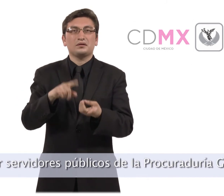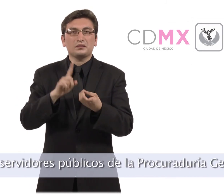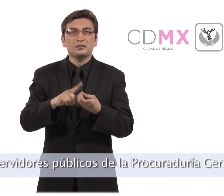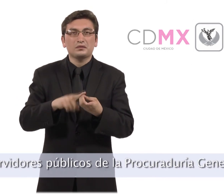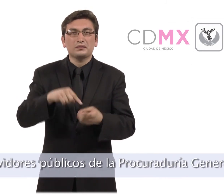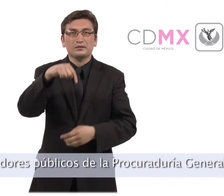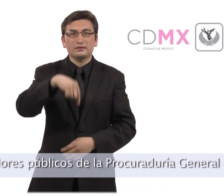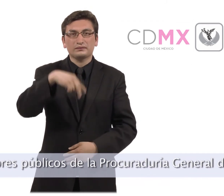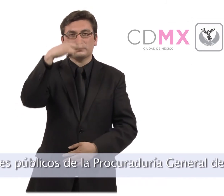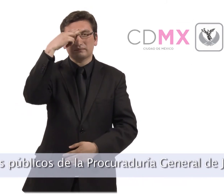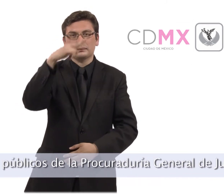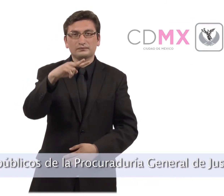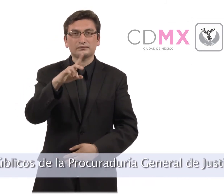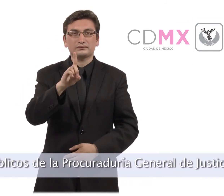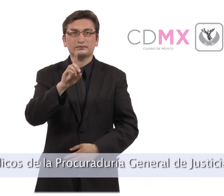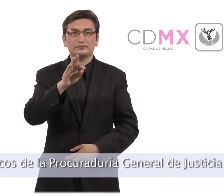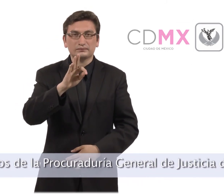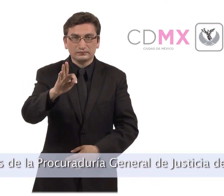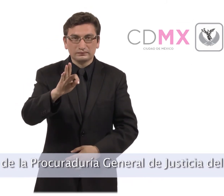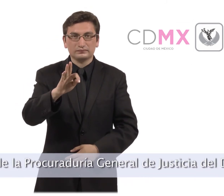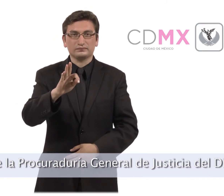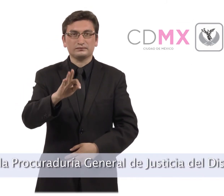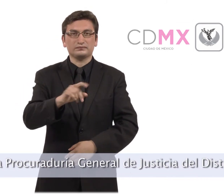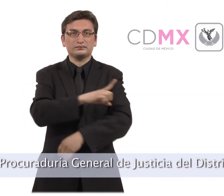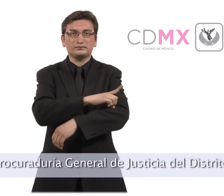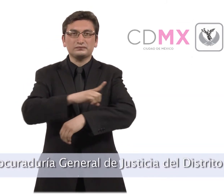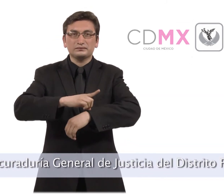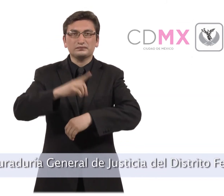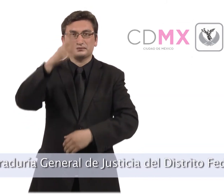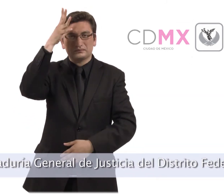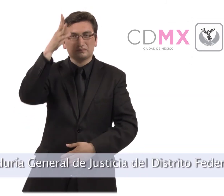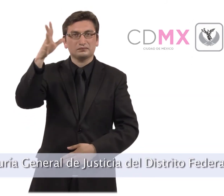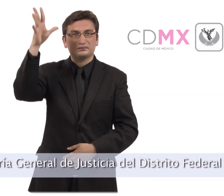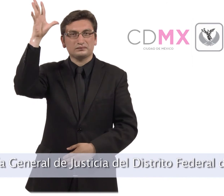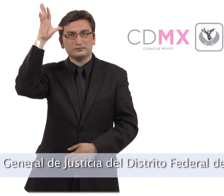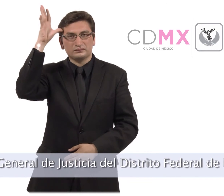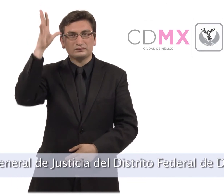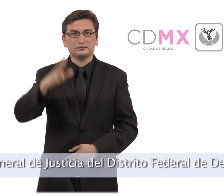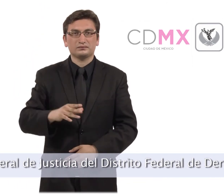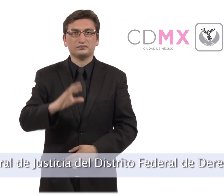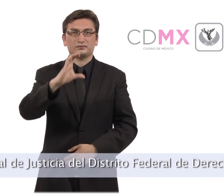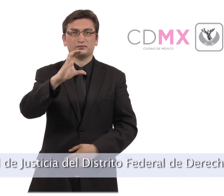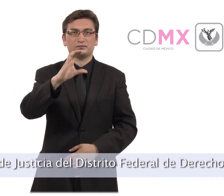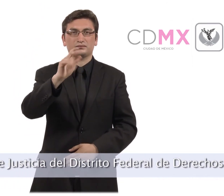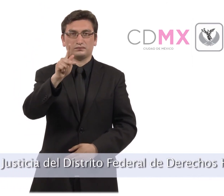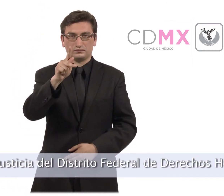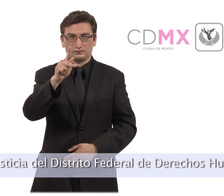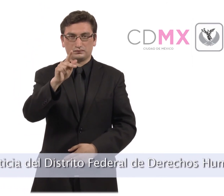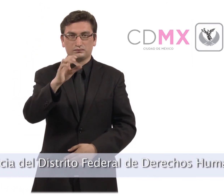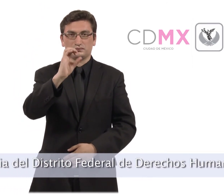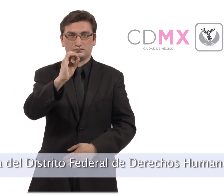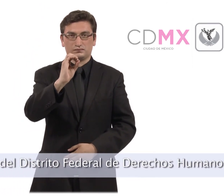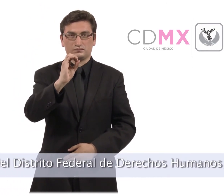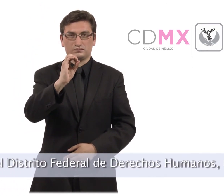Ubicada en la Calle General Gabriel Hernández, número 56, Planta Baja, Colonia Doctores,